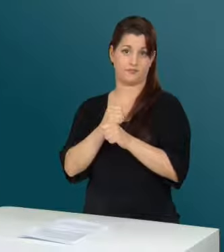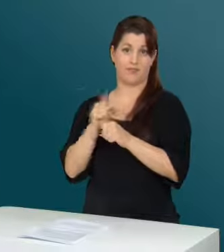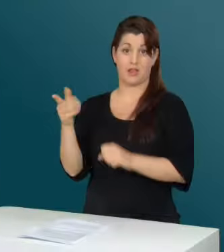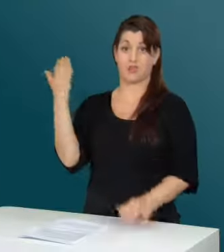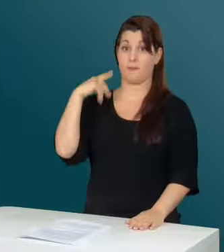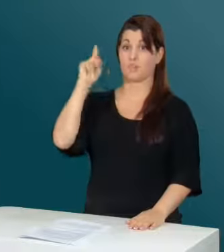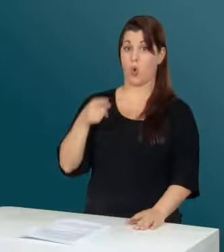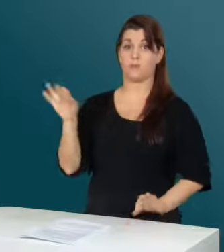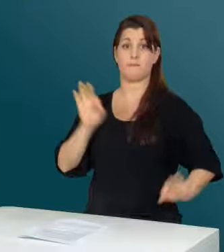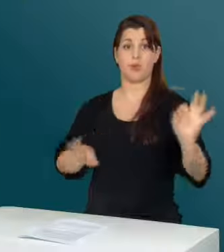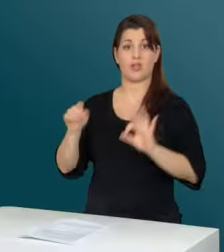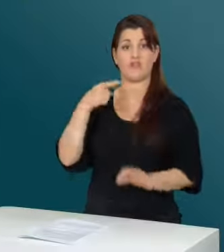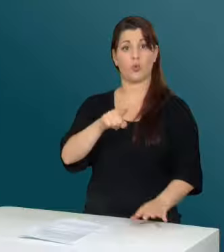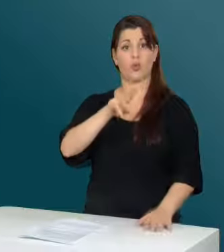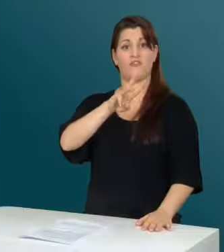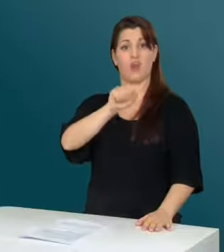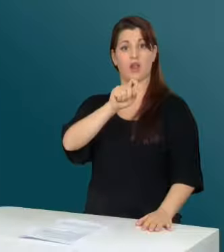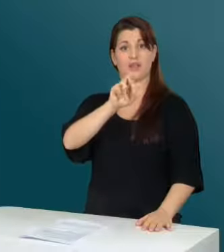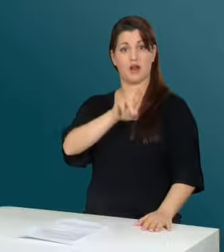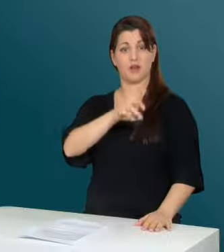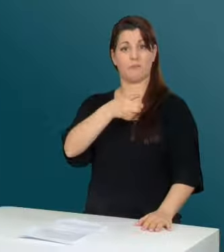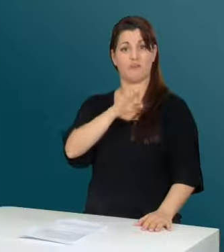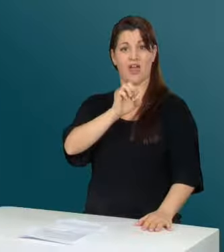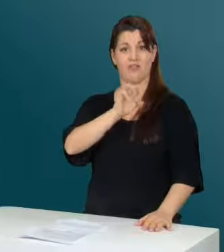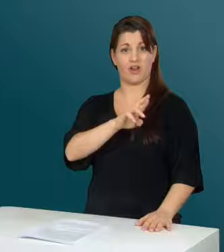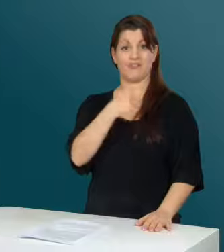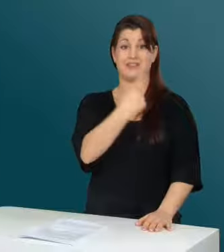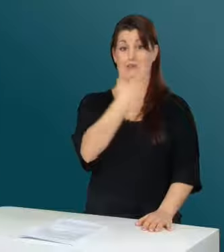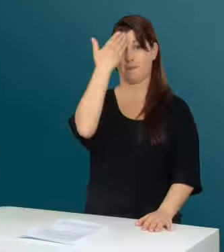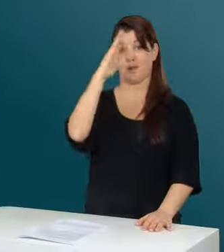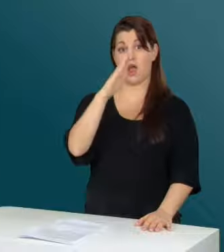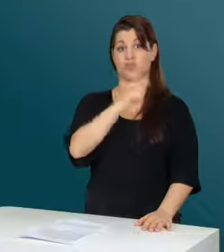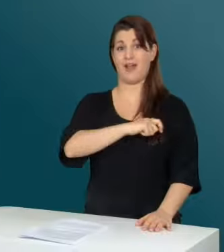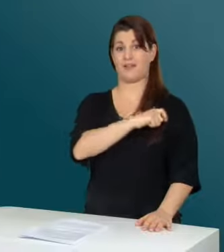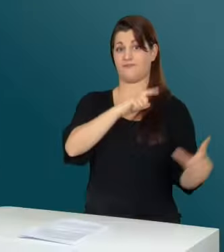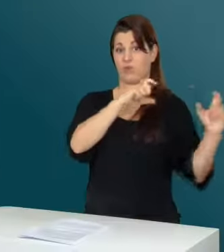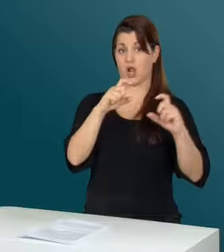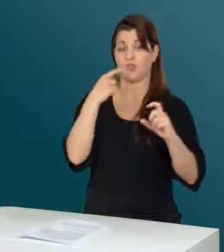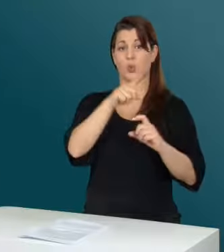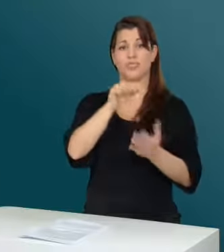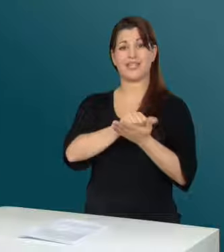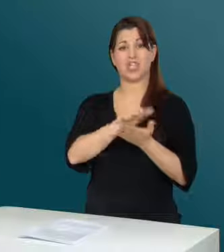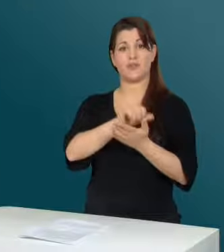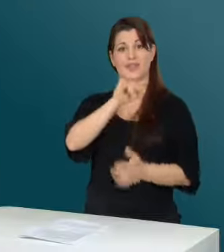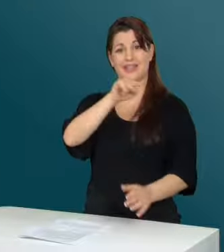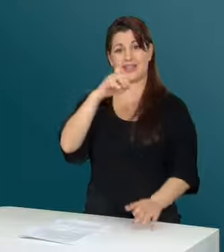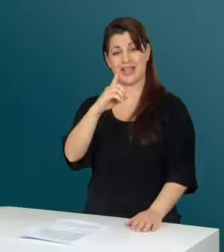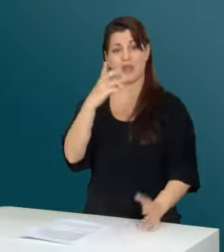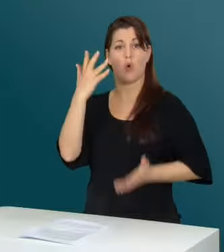Er stand Modell für den bekannten Schweizer Fotografen Walter Pfeiffer, der sich durch die Zeitschriften ID und